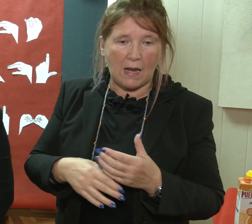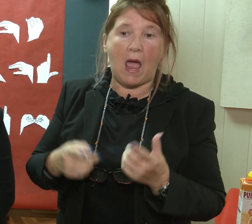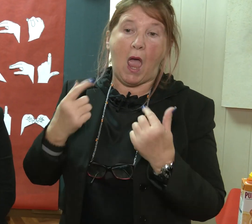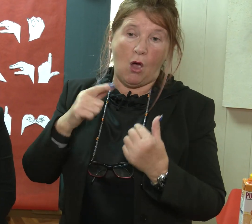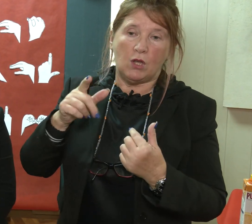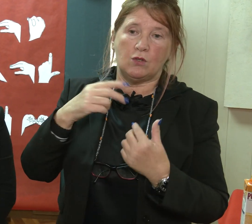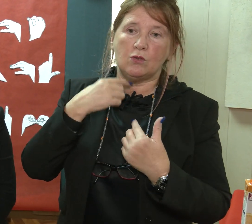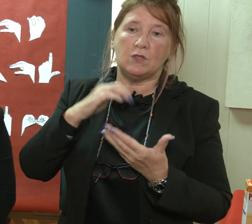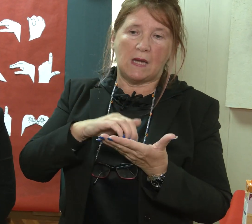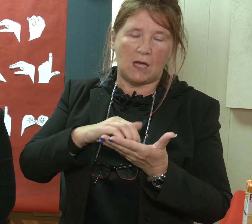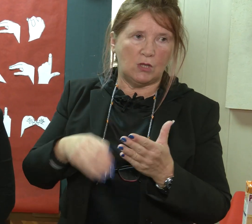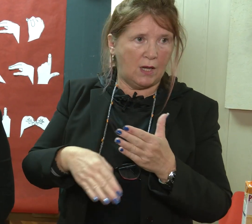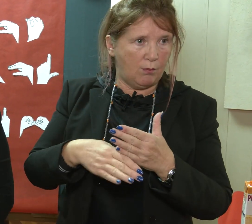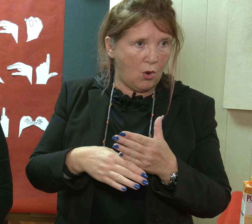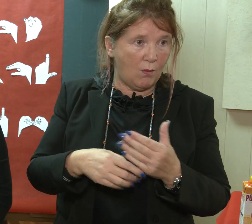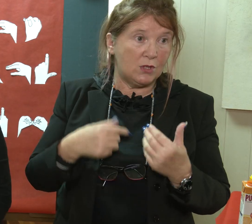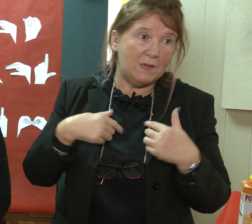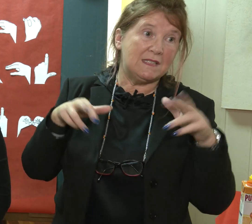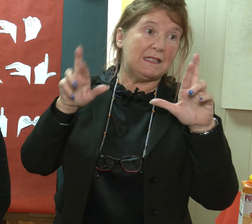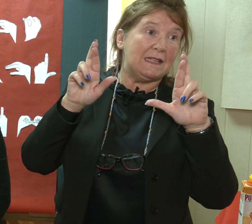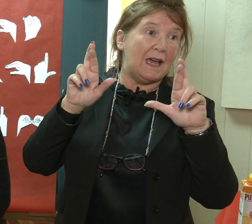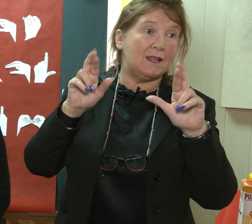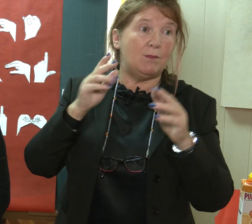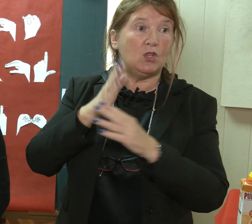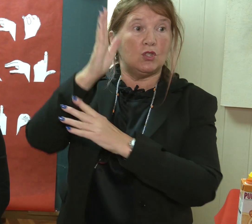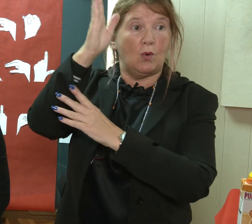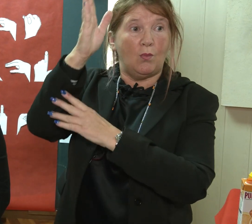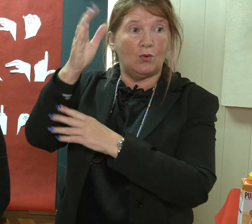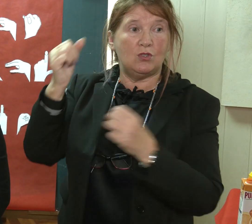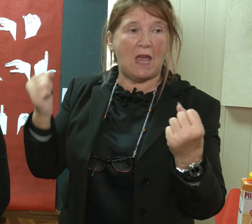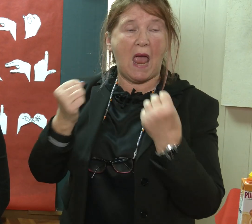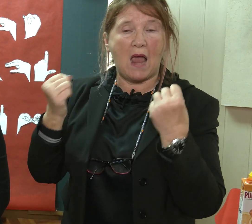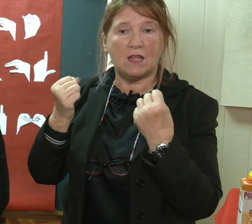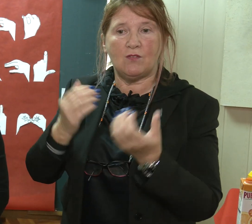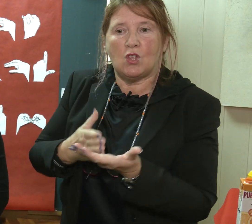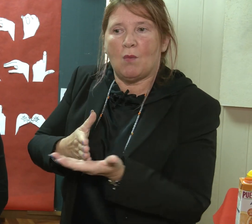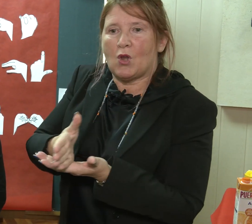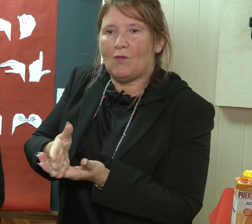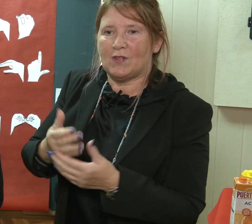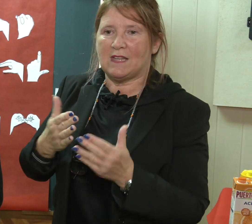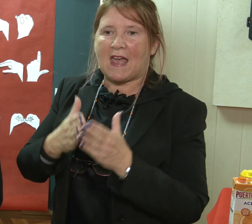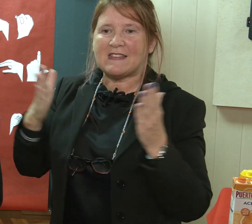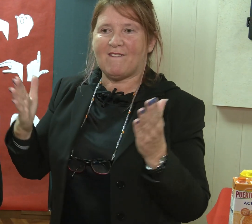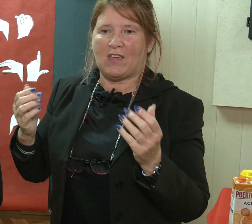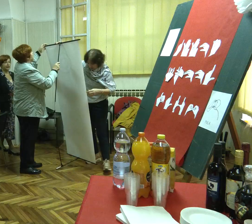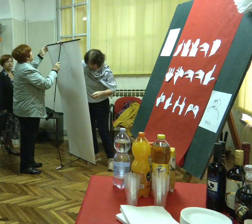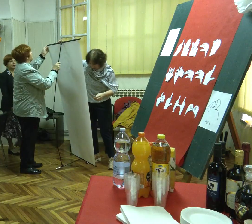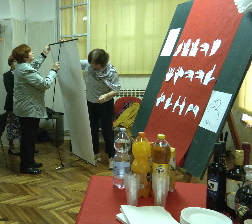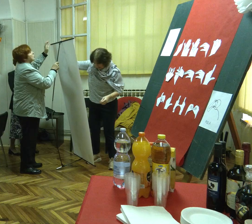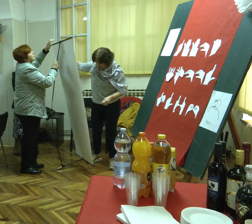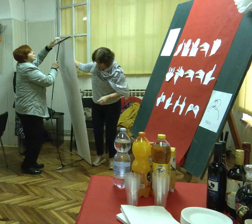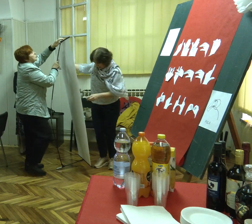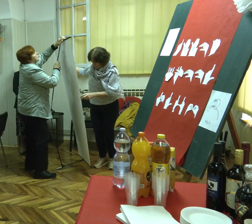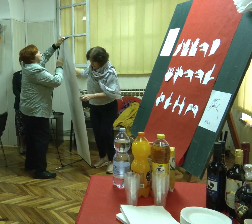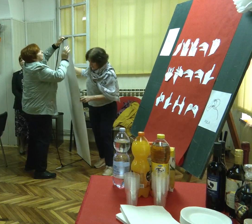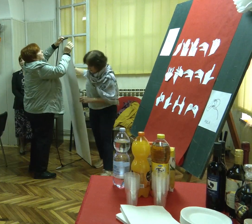potrebe. evo, doista se nadamo da će svoje buduće aktivnosti provoditi s puno više motivacije i elana